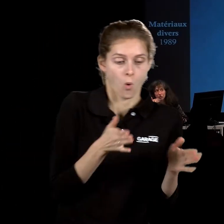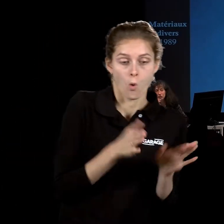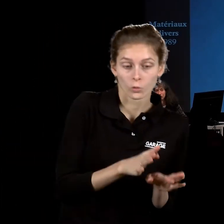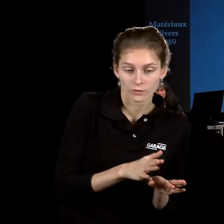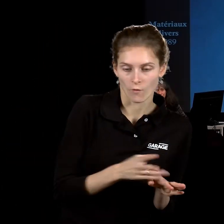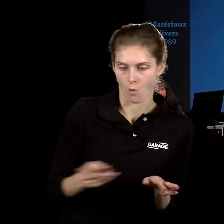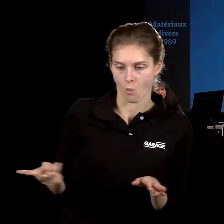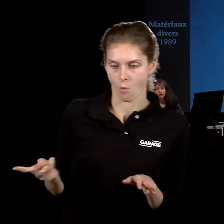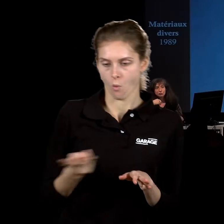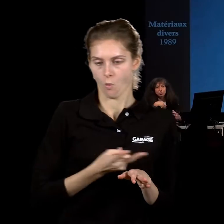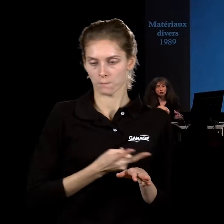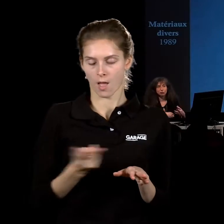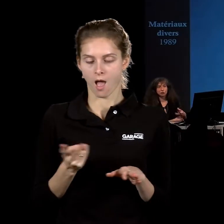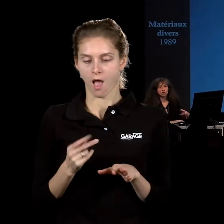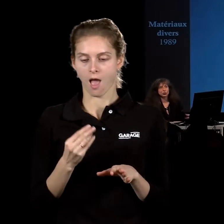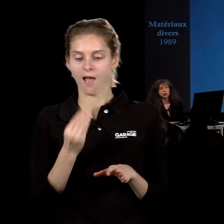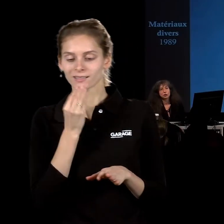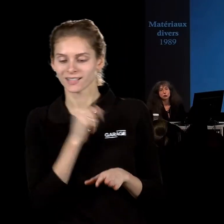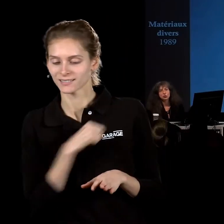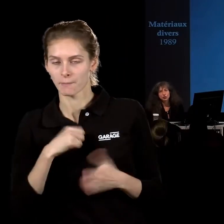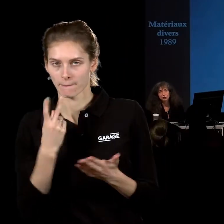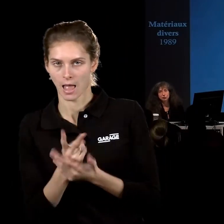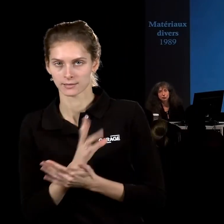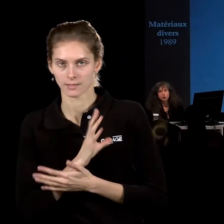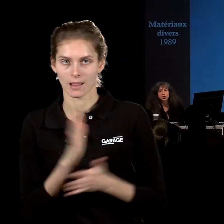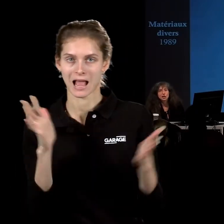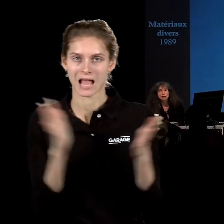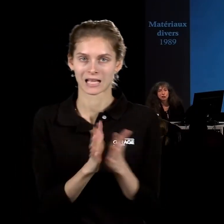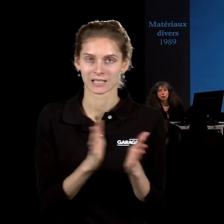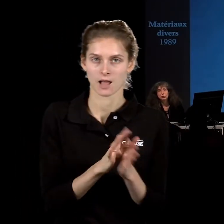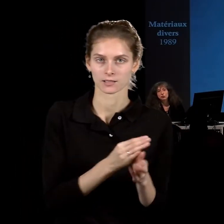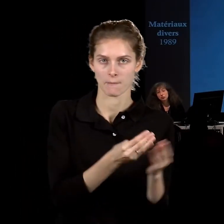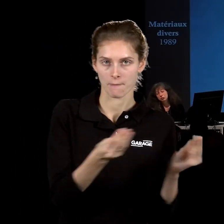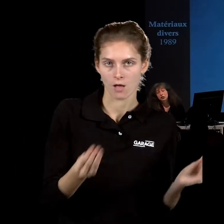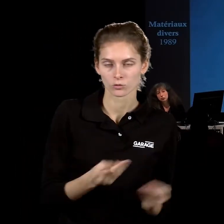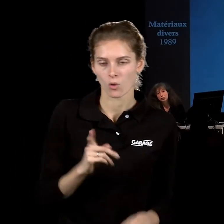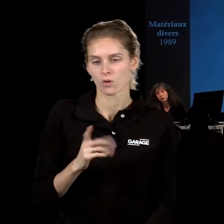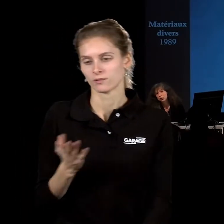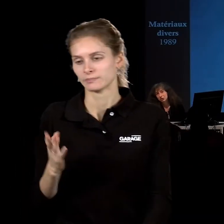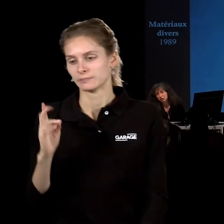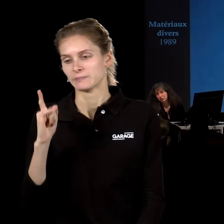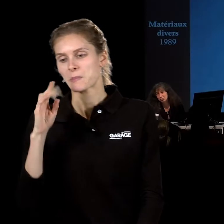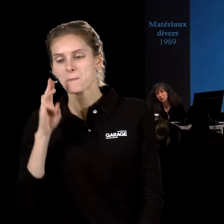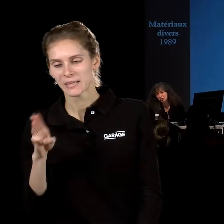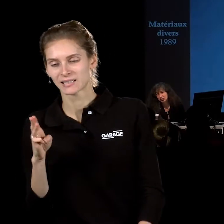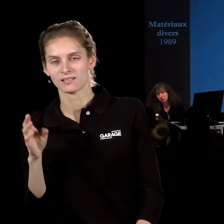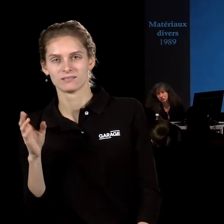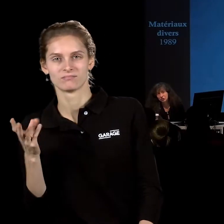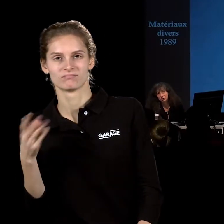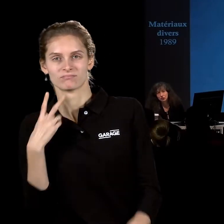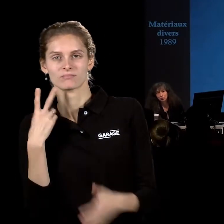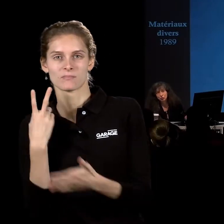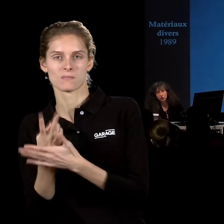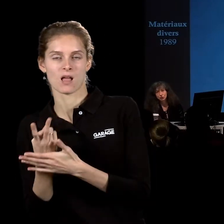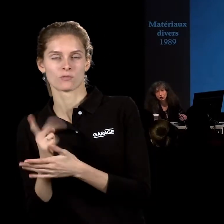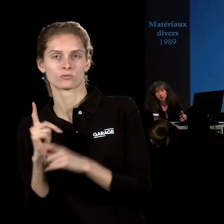То есть там этого момента кормления не было, было просто вот это ощущение того, что грязная посуда и такой бытовой обычный мусор, то, что